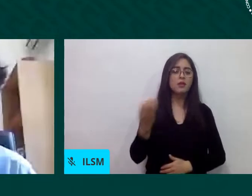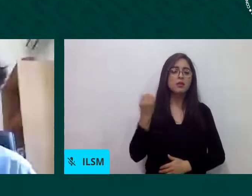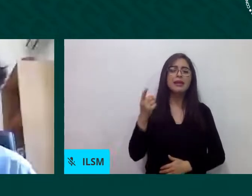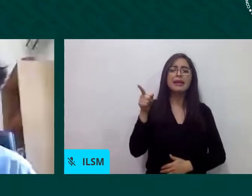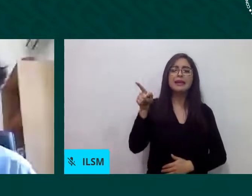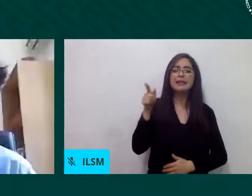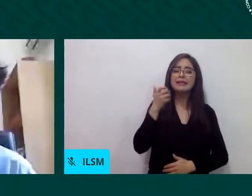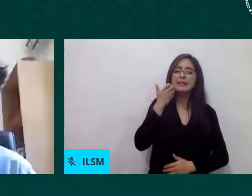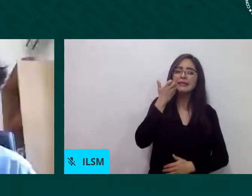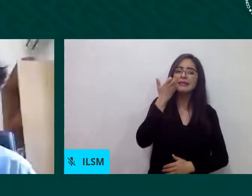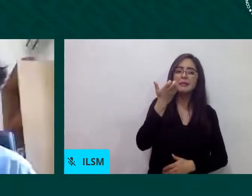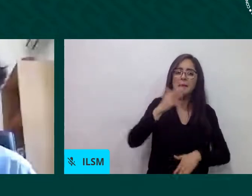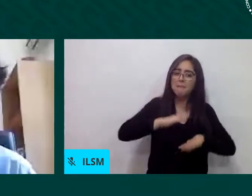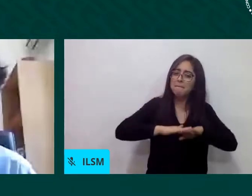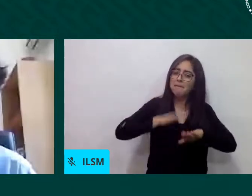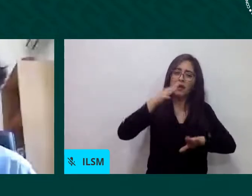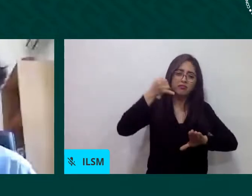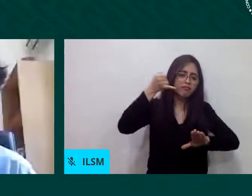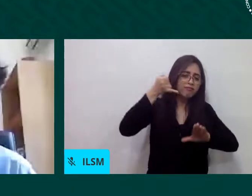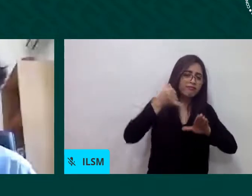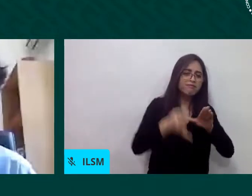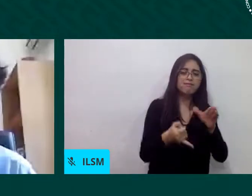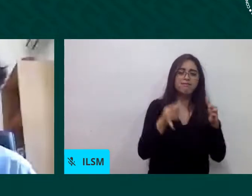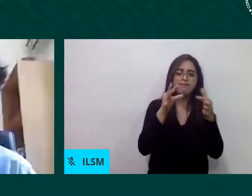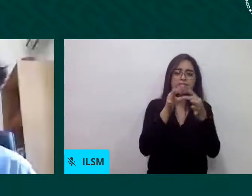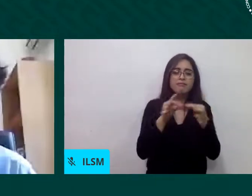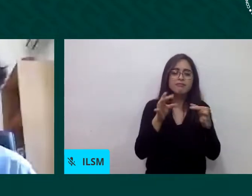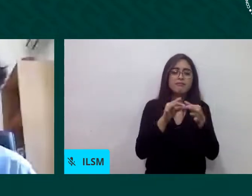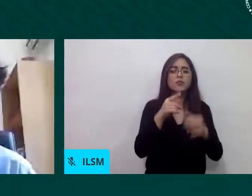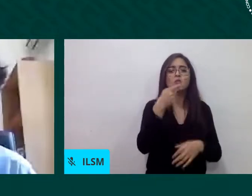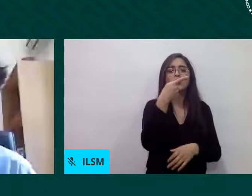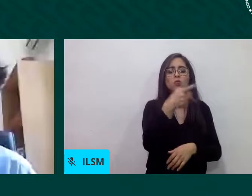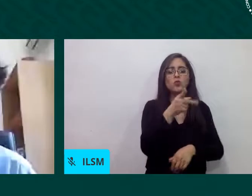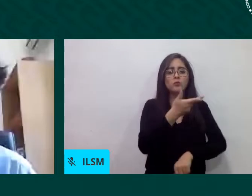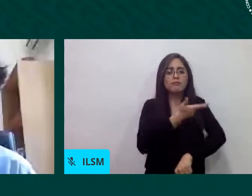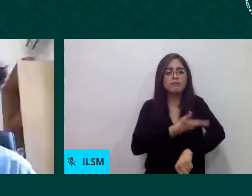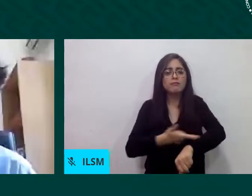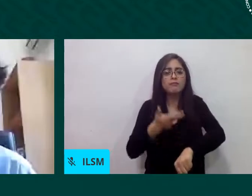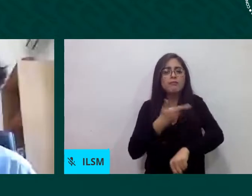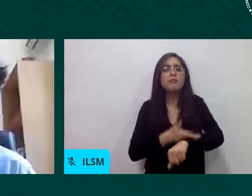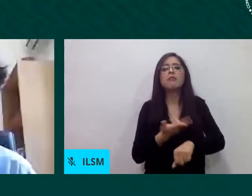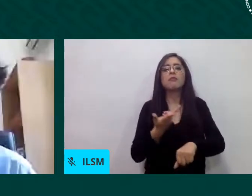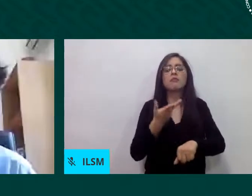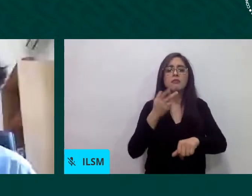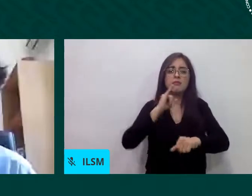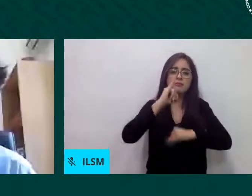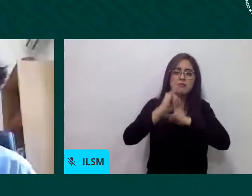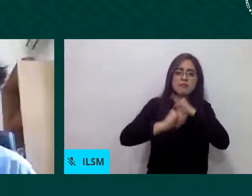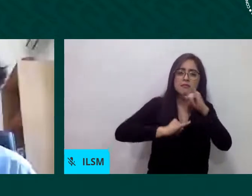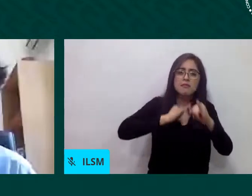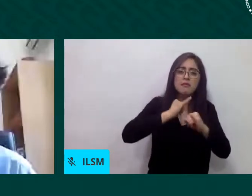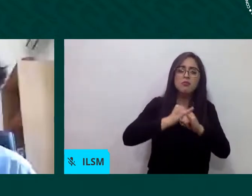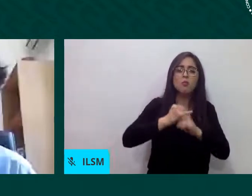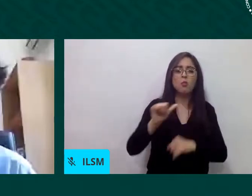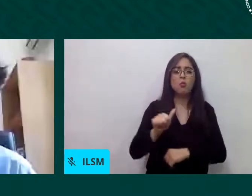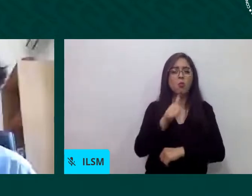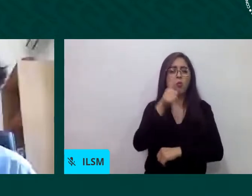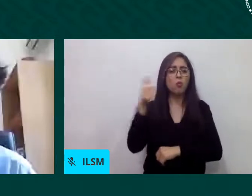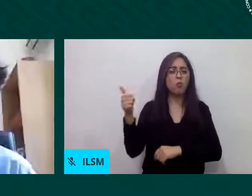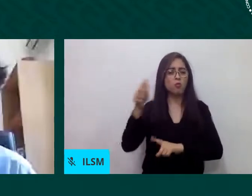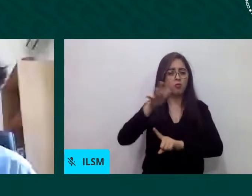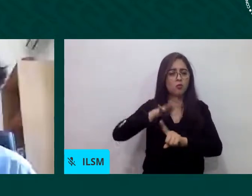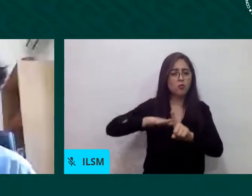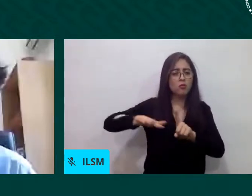estrategias internacionales y en otros contextos se vienen dando para que las ciudades